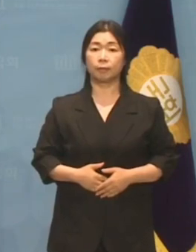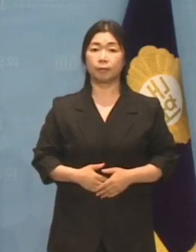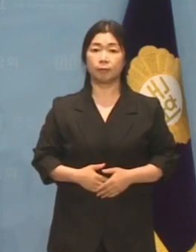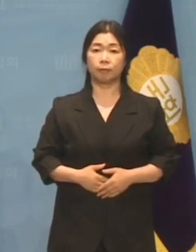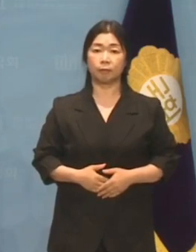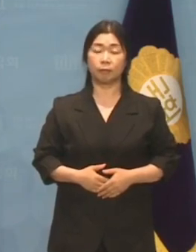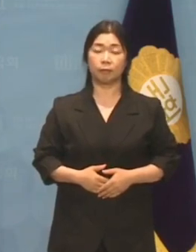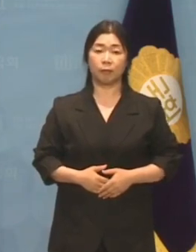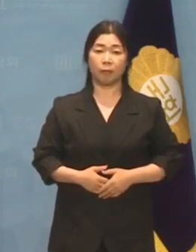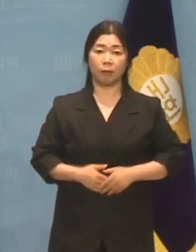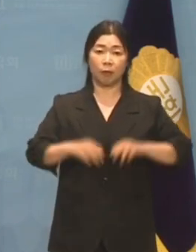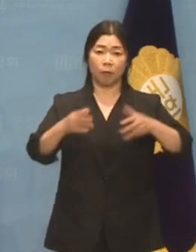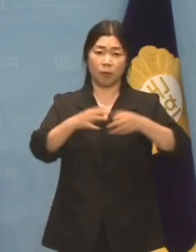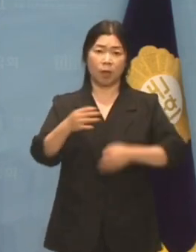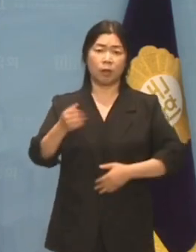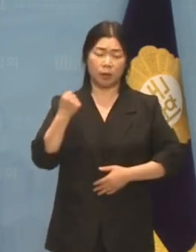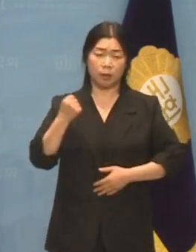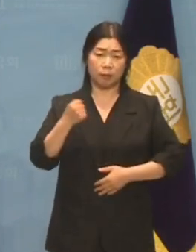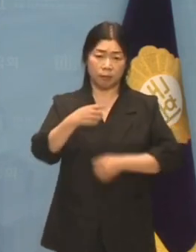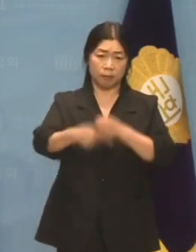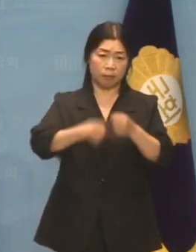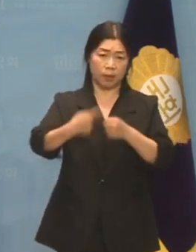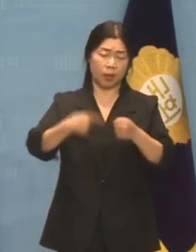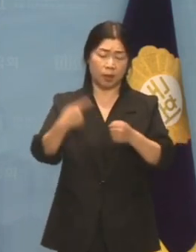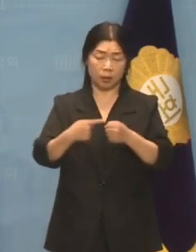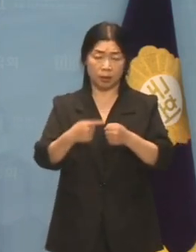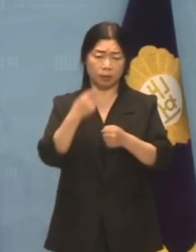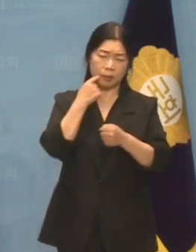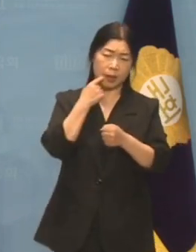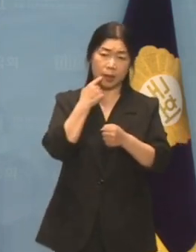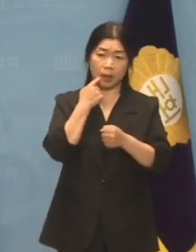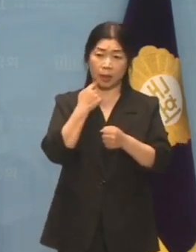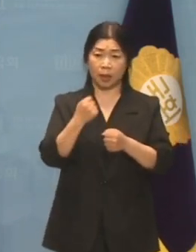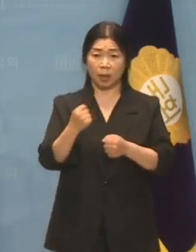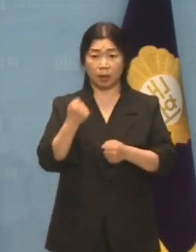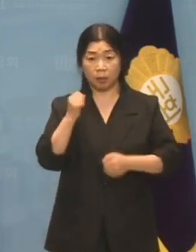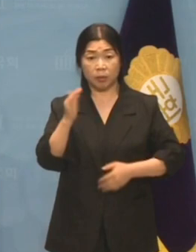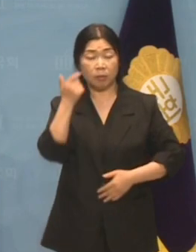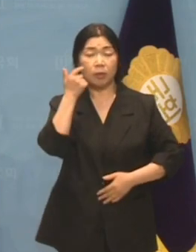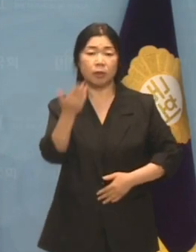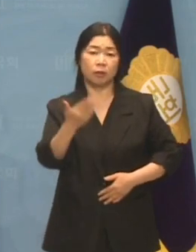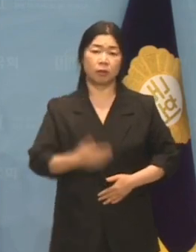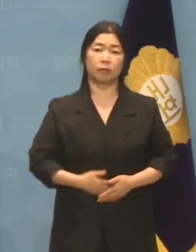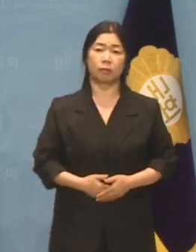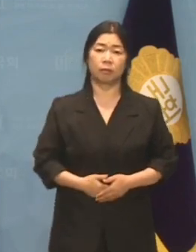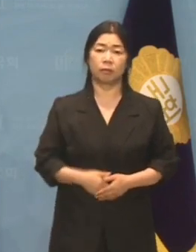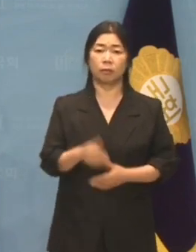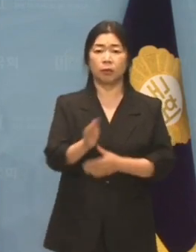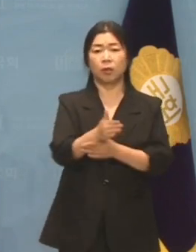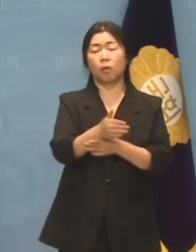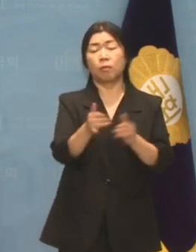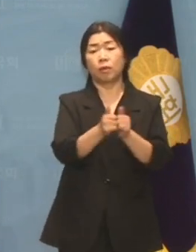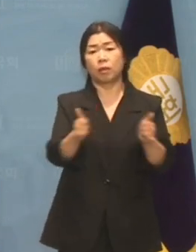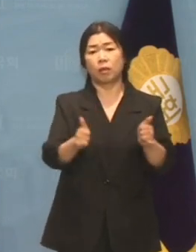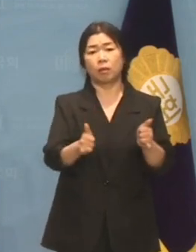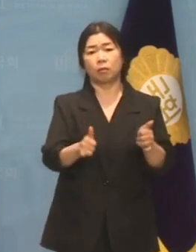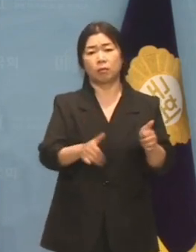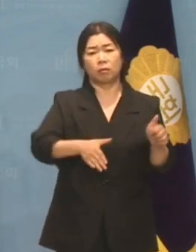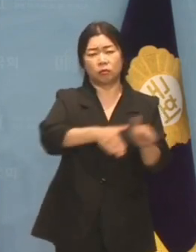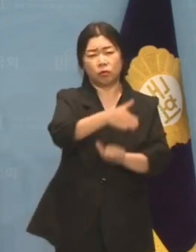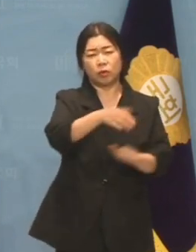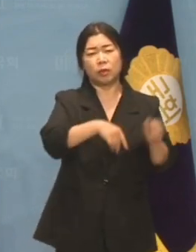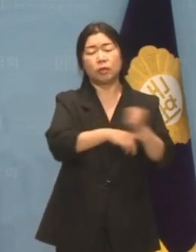국민의 힘은 방사능의 힘입니까? 우리 어민을 죽이는 것은 잊지도 않은 괴담이 아니라